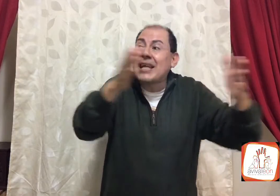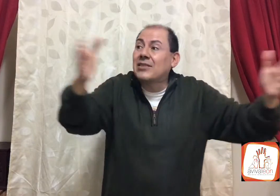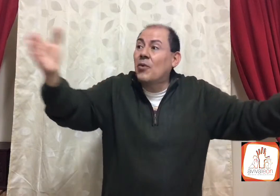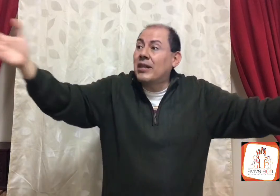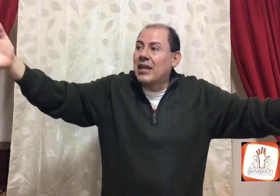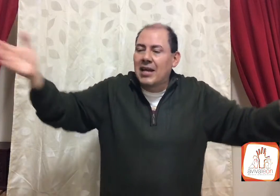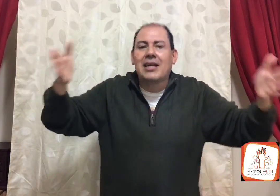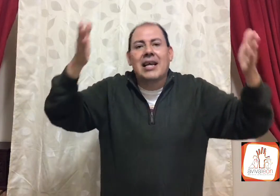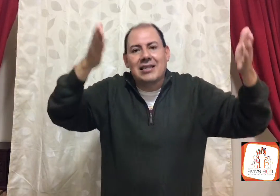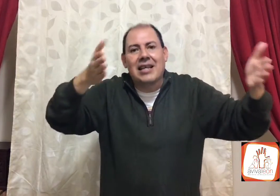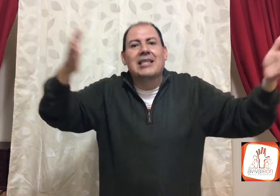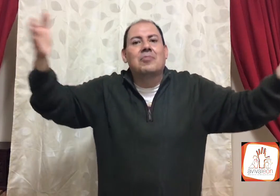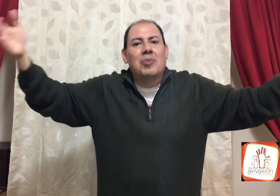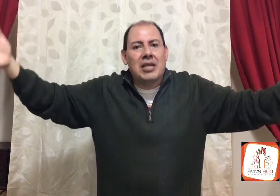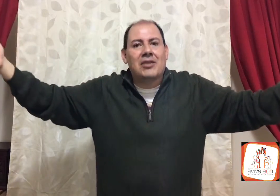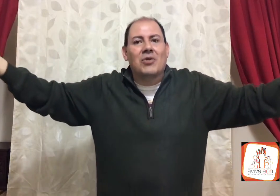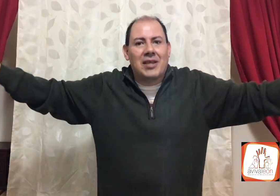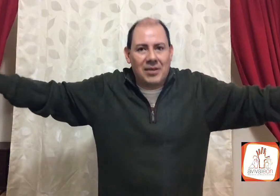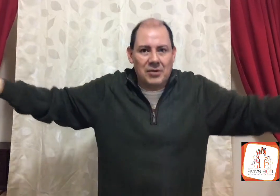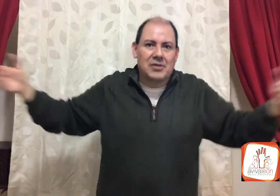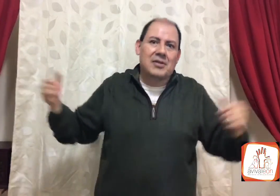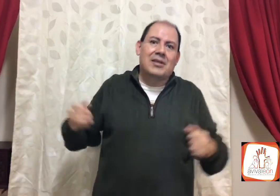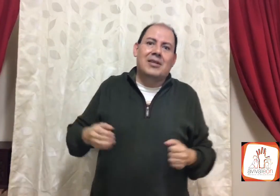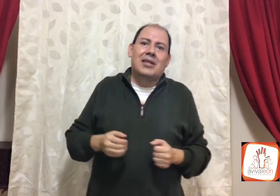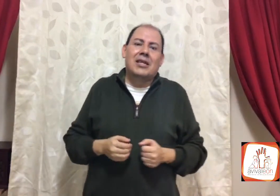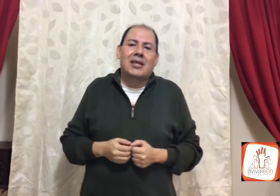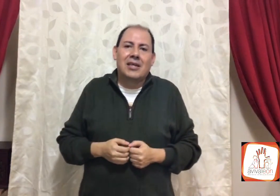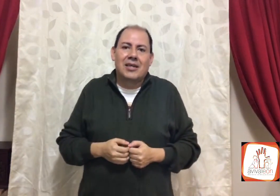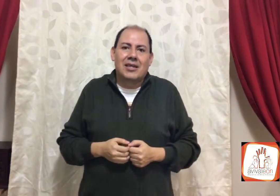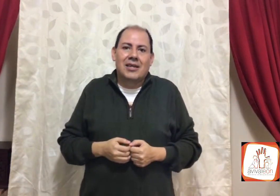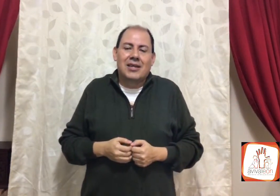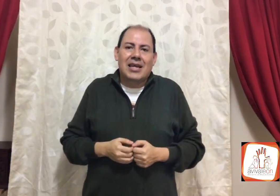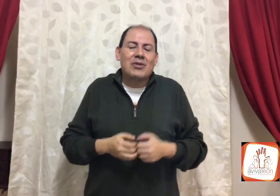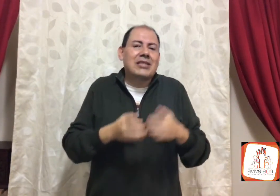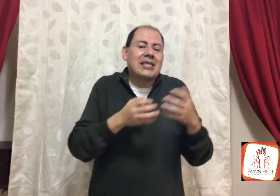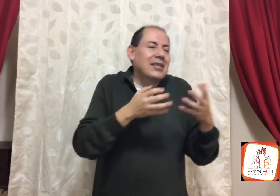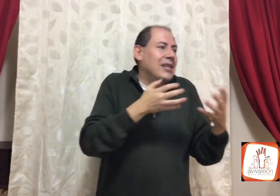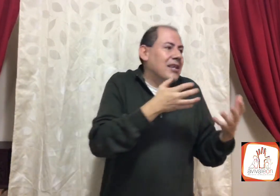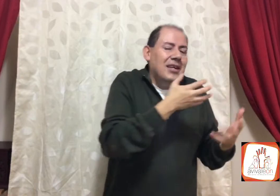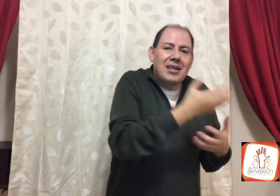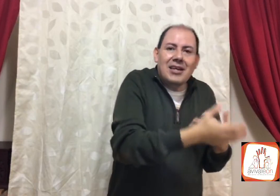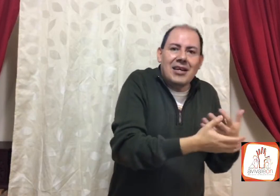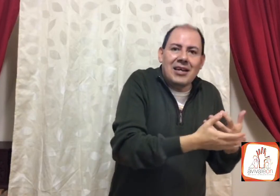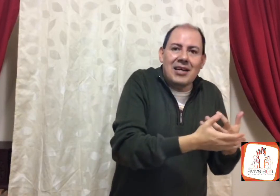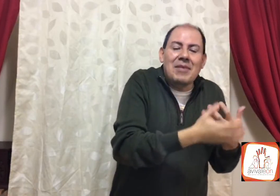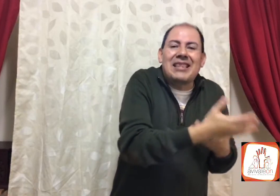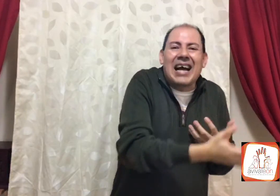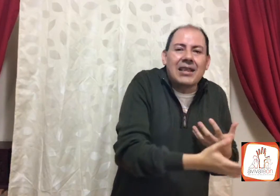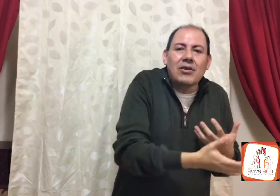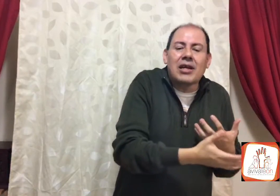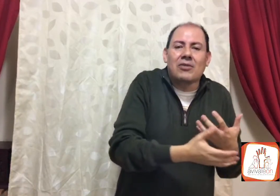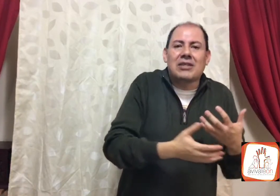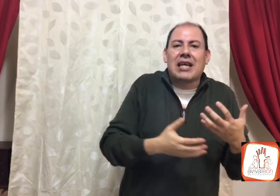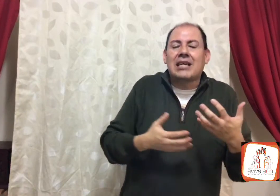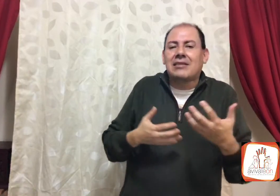das cuenta, que es el espíritu de Dios, que no estás, imitando, que no estás,